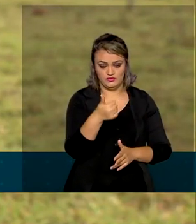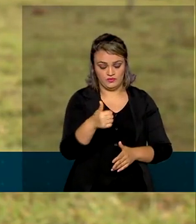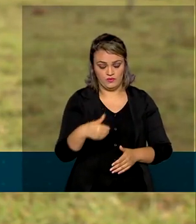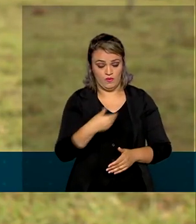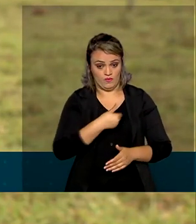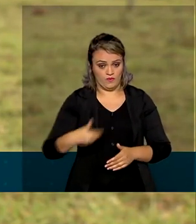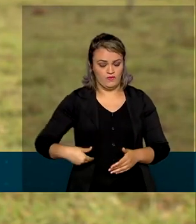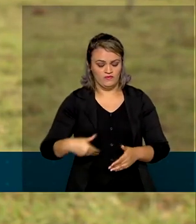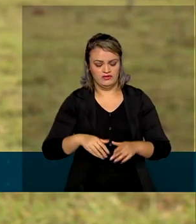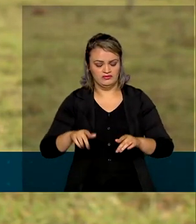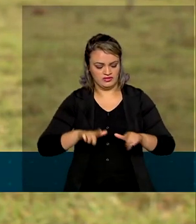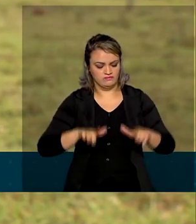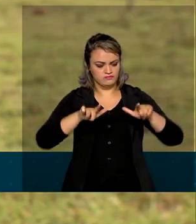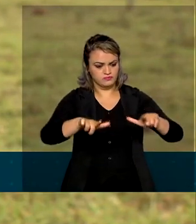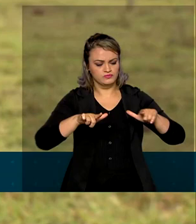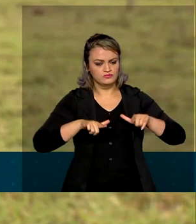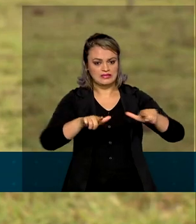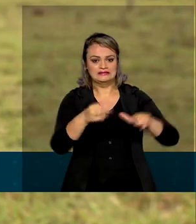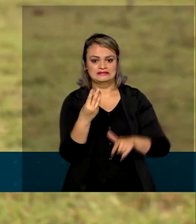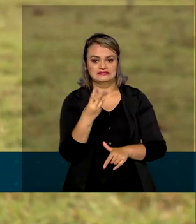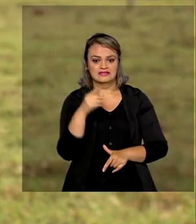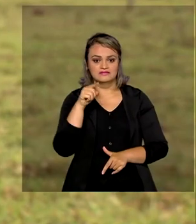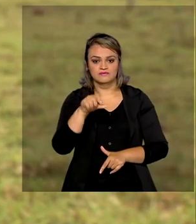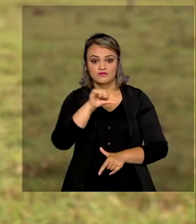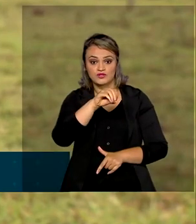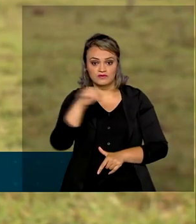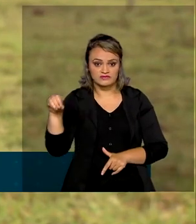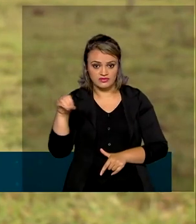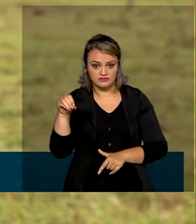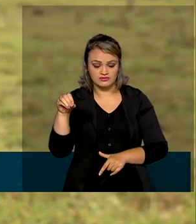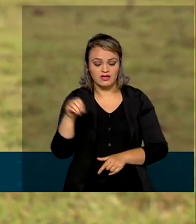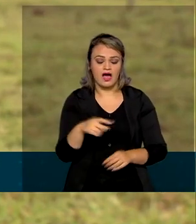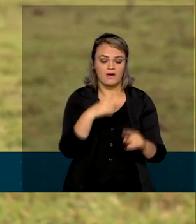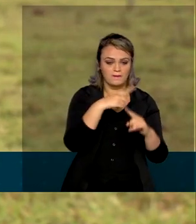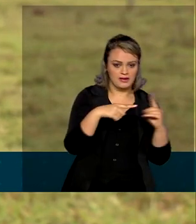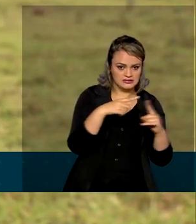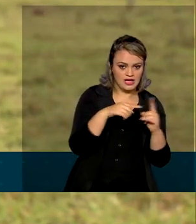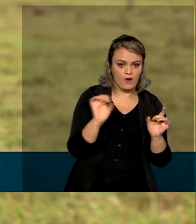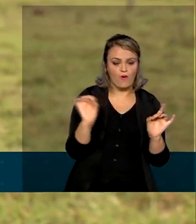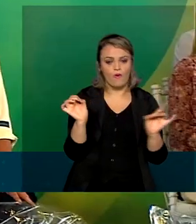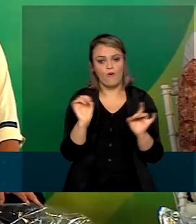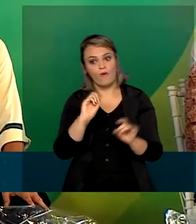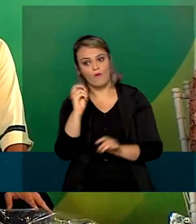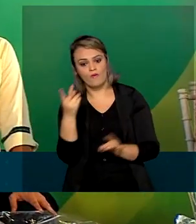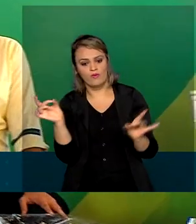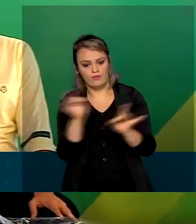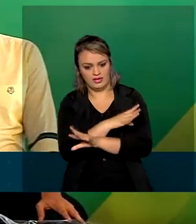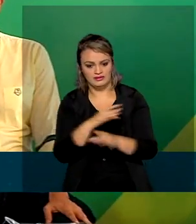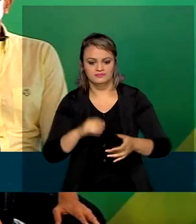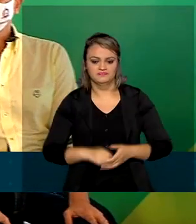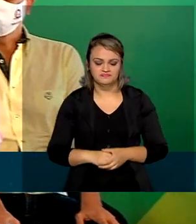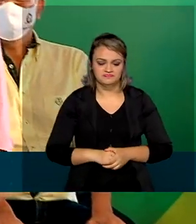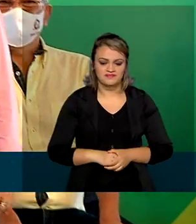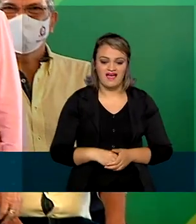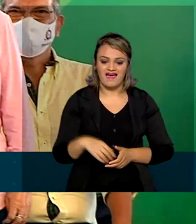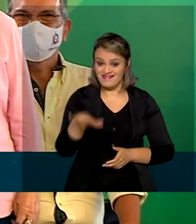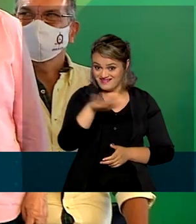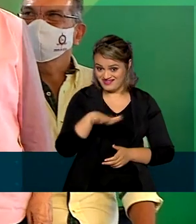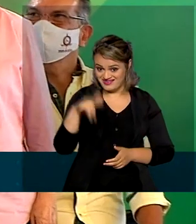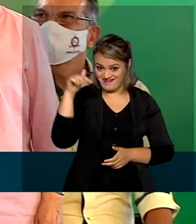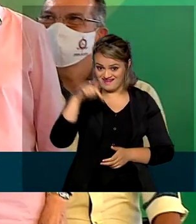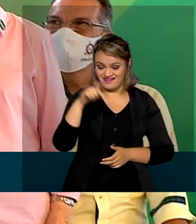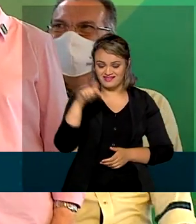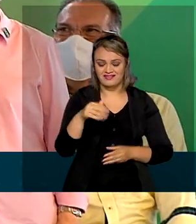emitiu mais de 3.900 títulos fundiários, sendo provisórios e definitivos. Aqui no assentamento, foram